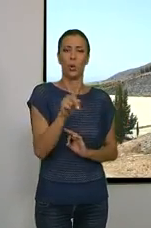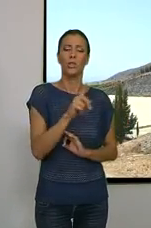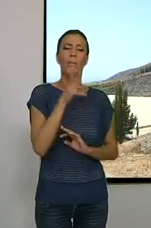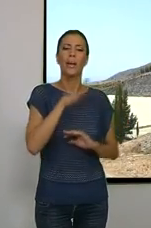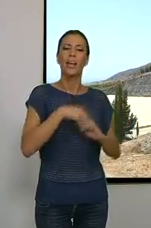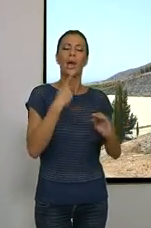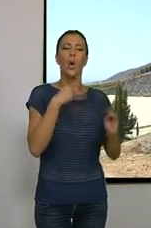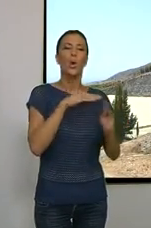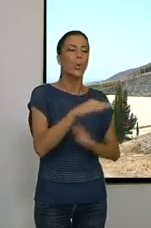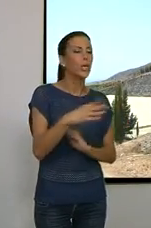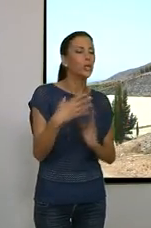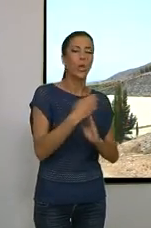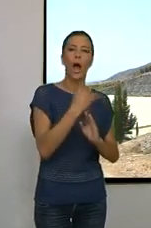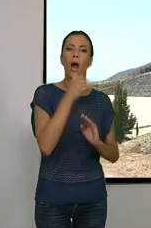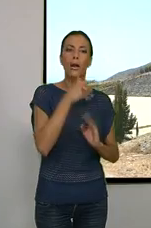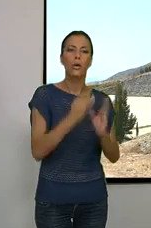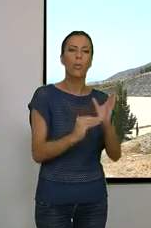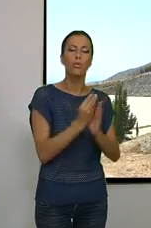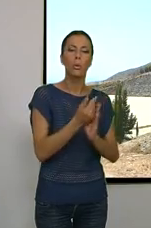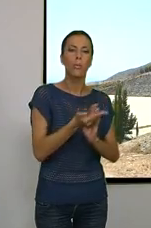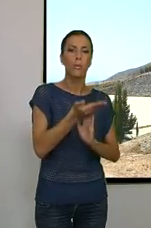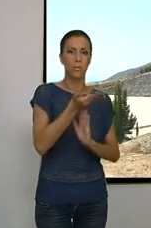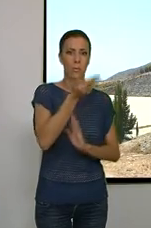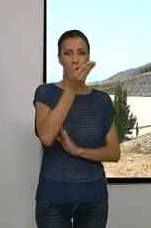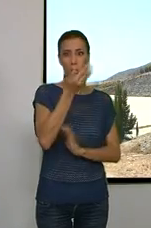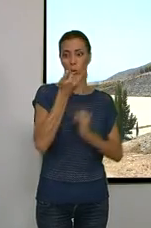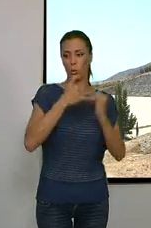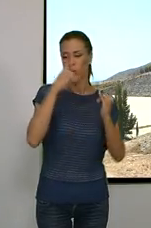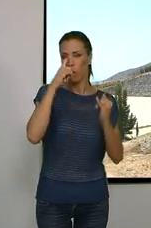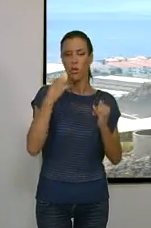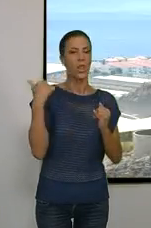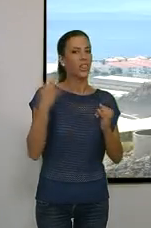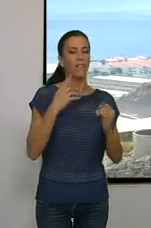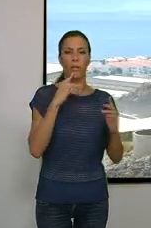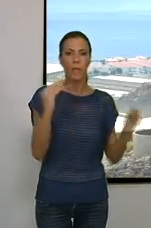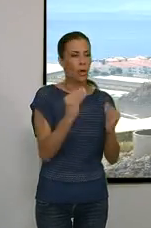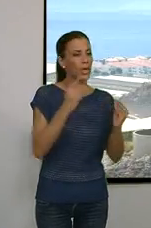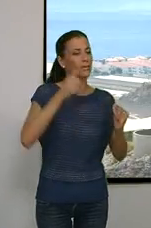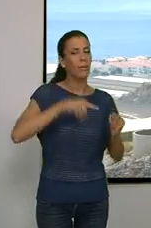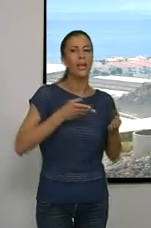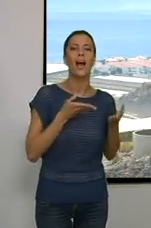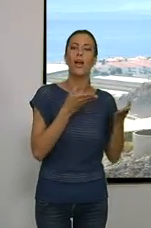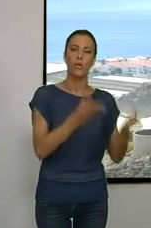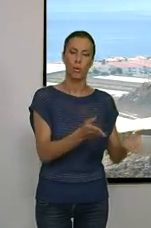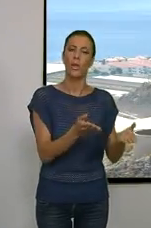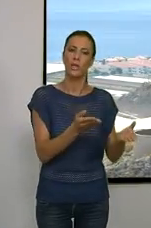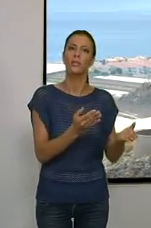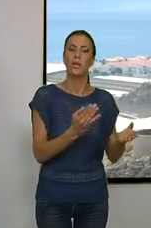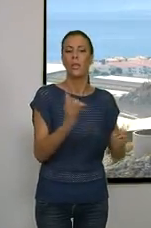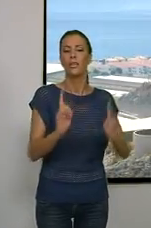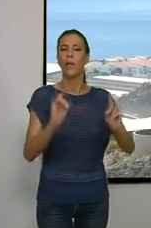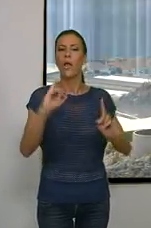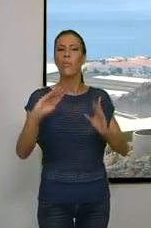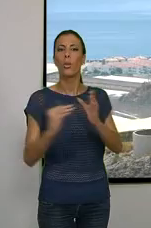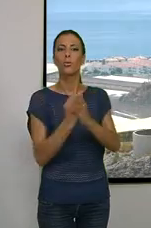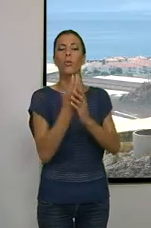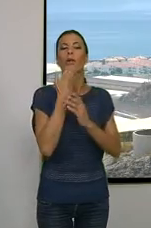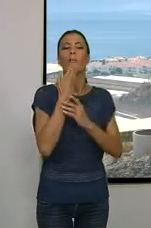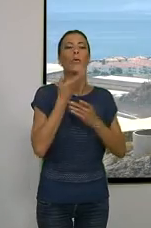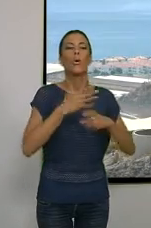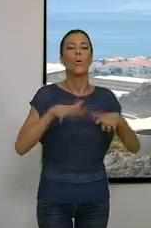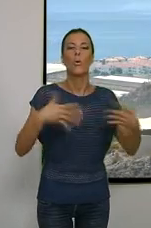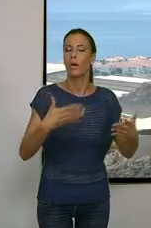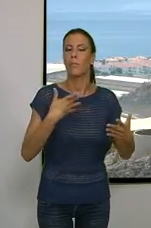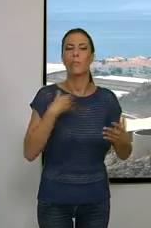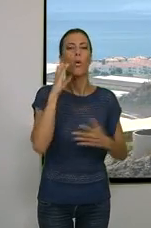para cubrir la subida de costes de producción de los últimos años, por lo que deberían mejorarse las ayudas a determinados productos como el